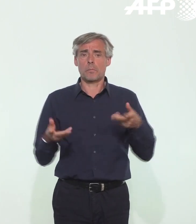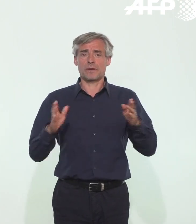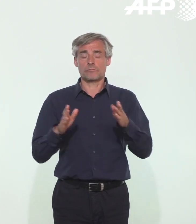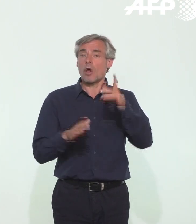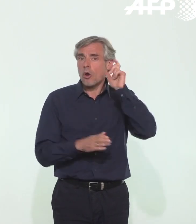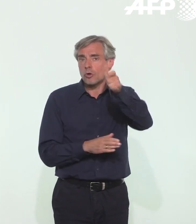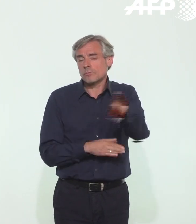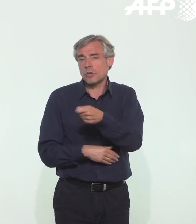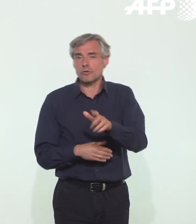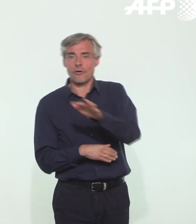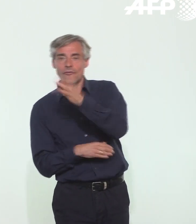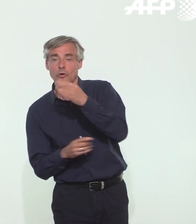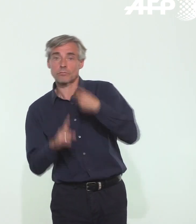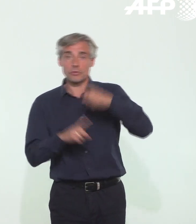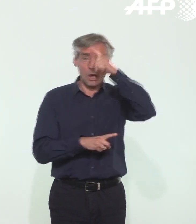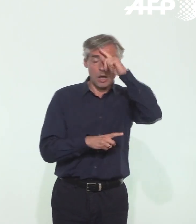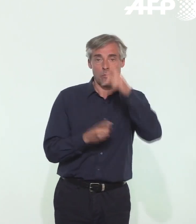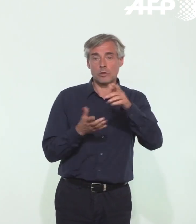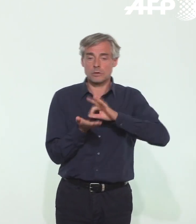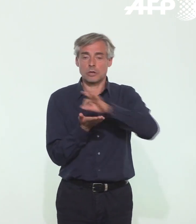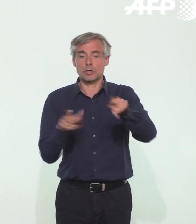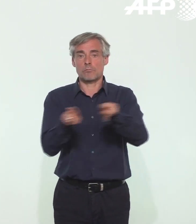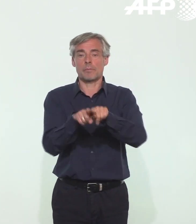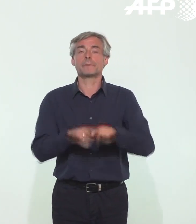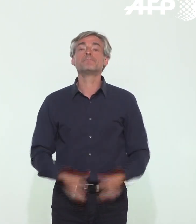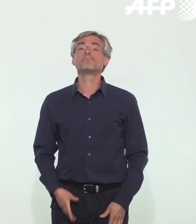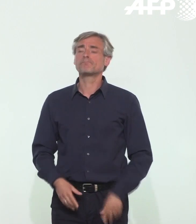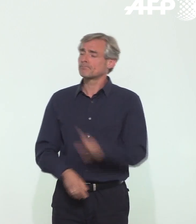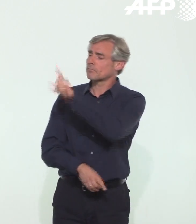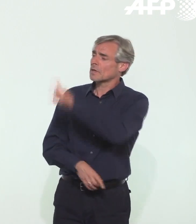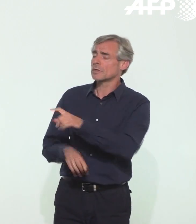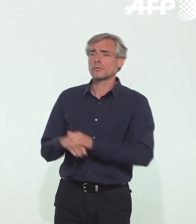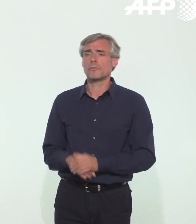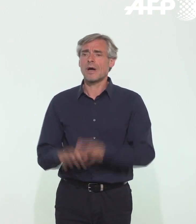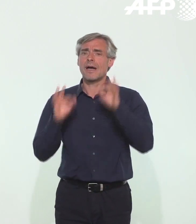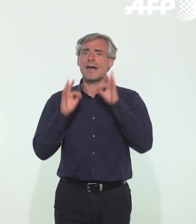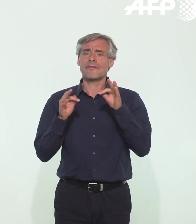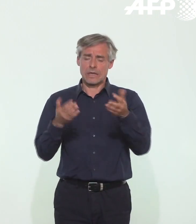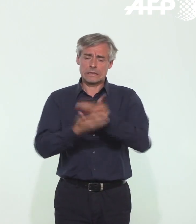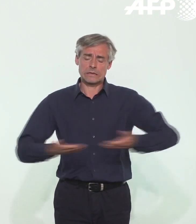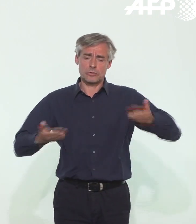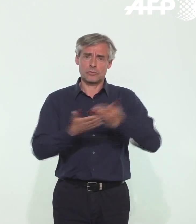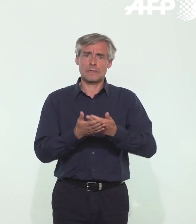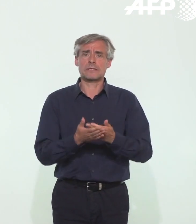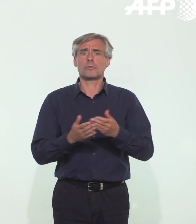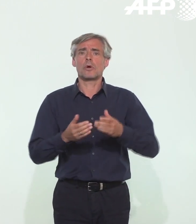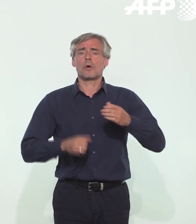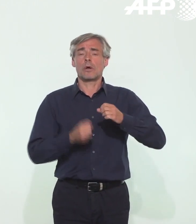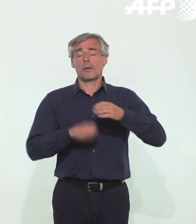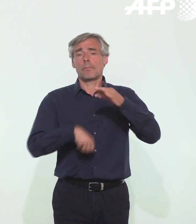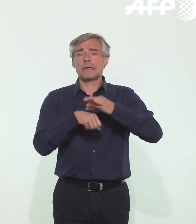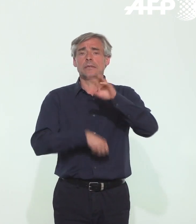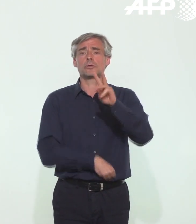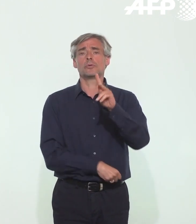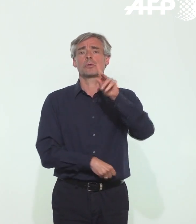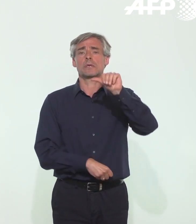logique que la France et l'Allemagne aient des démarches similaires. Pouvez-vous faire à nouveau un point sur les cas qui s'apparentent au syndrome de Kawasaki ? Ces signalements ont-ils